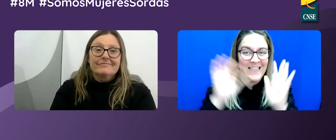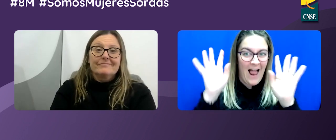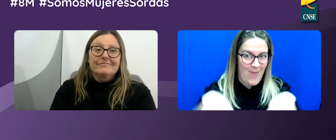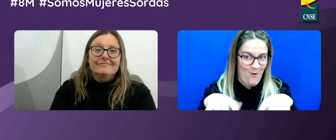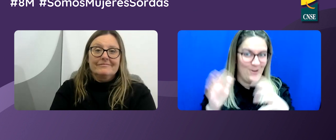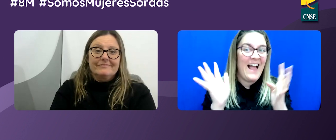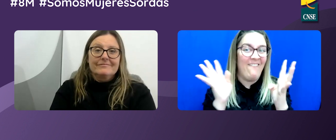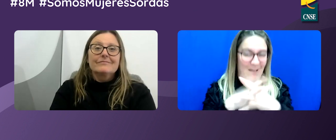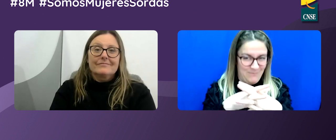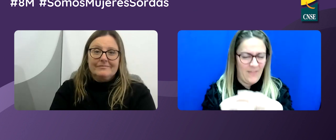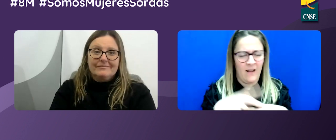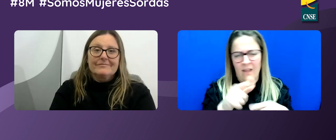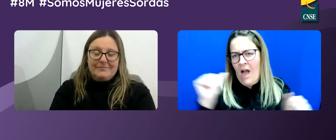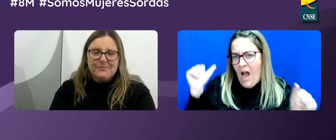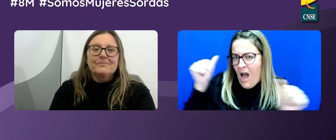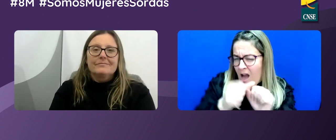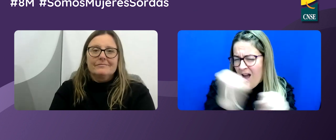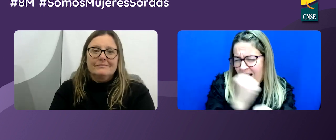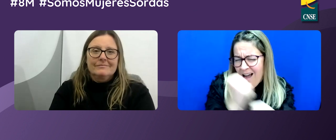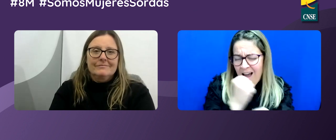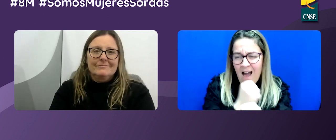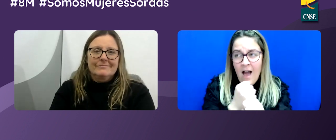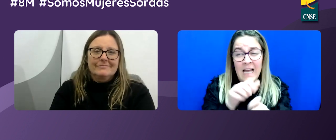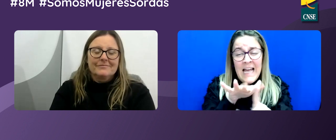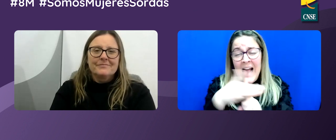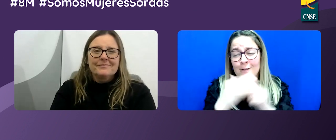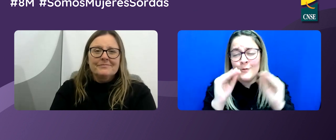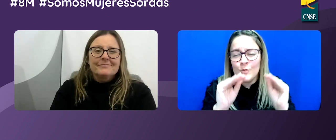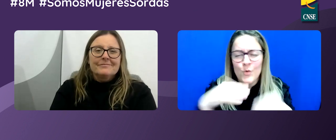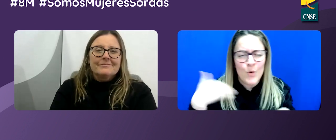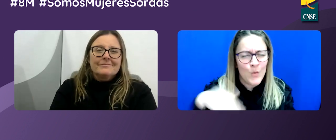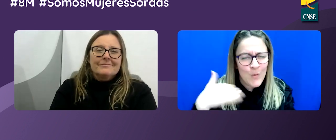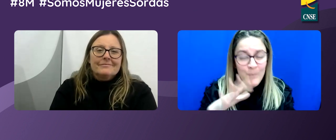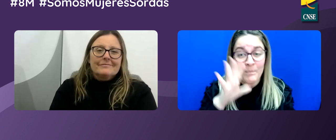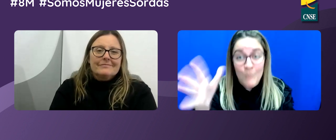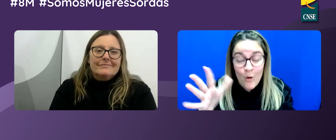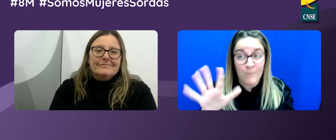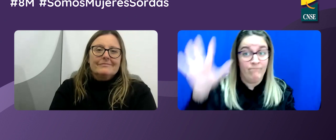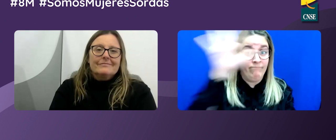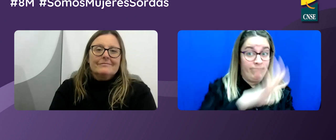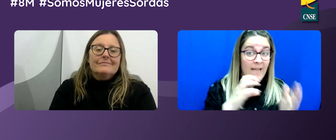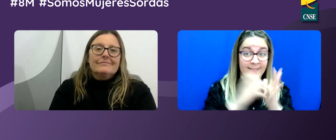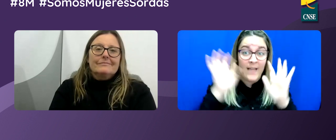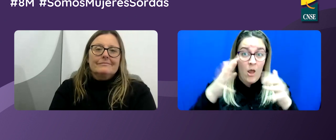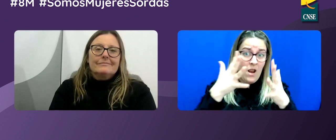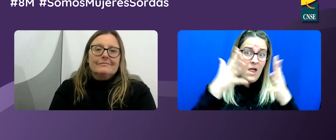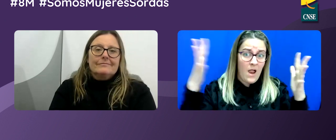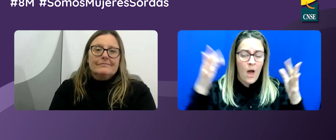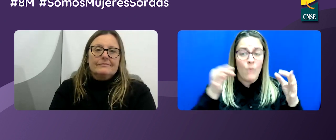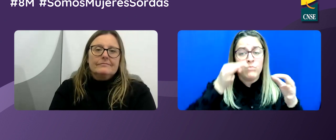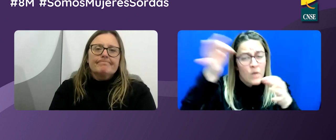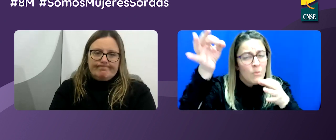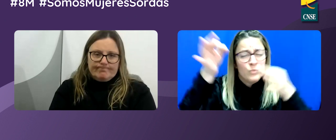Sordas de Castilla y León, FAPS-CL. En toda su trayectoria ha atendido a muchas personas usuarias diferentes,